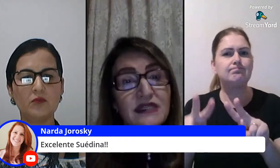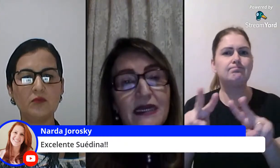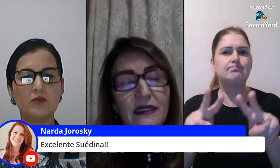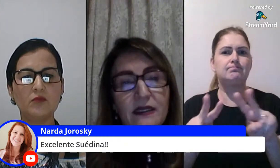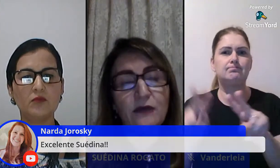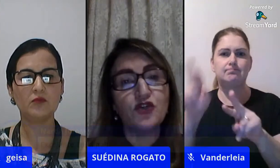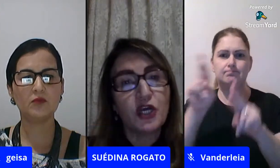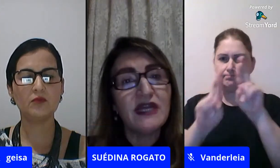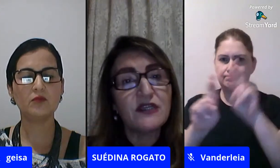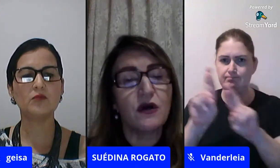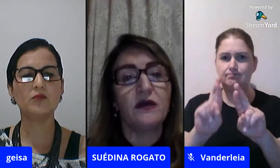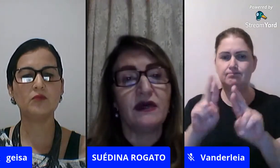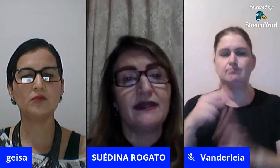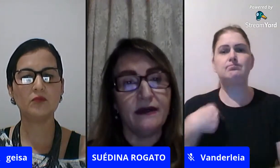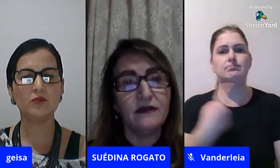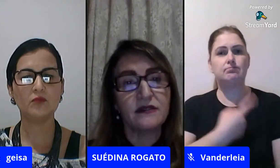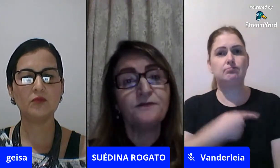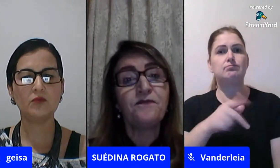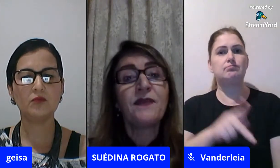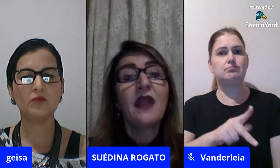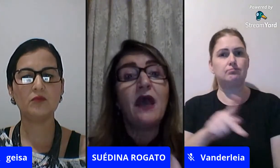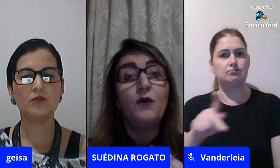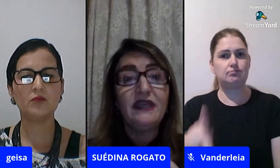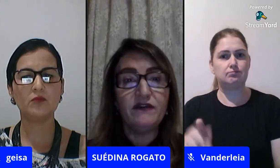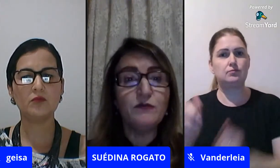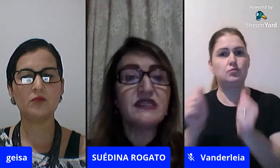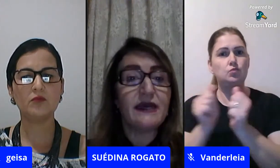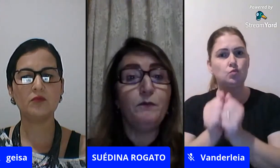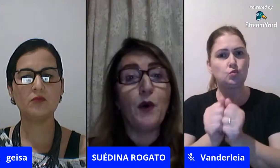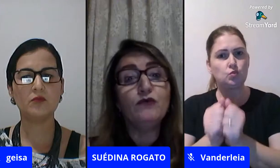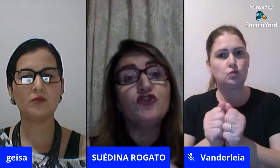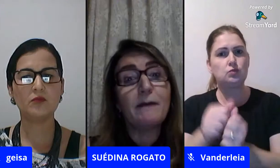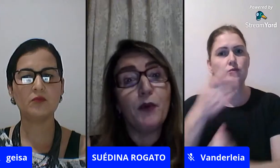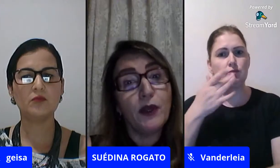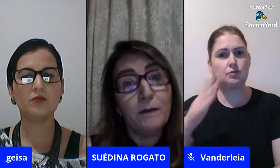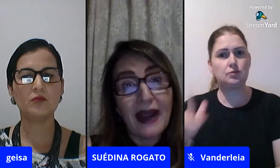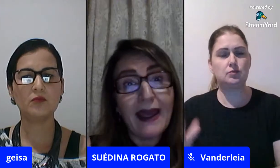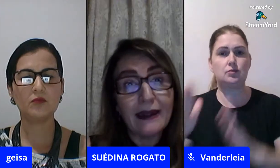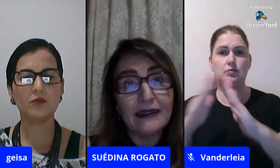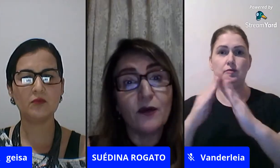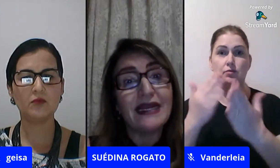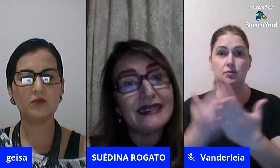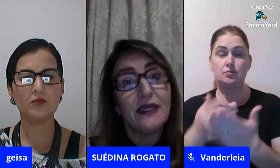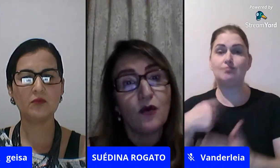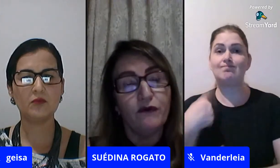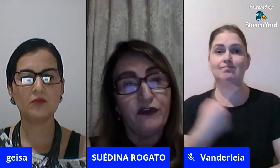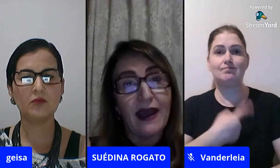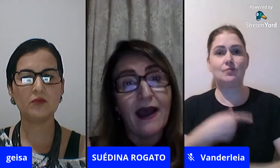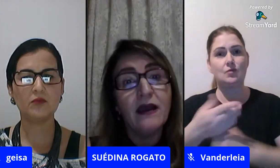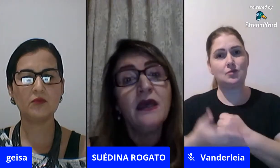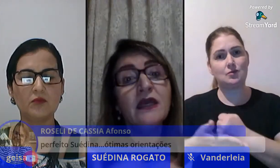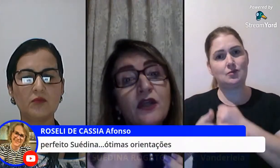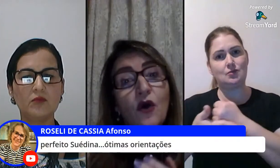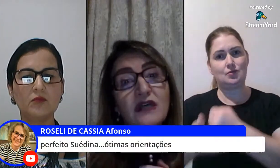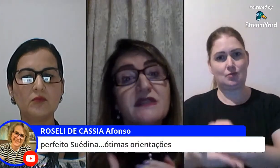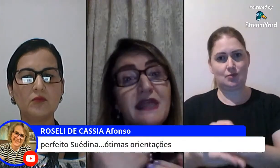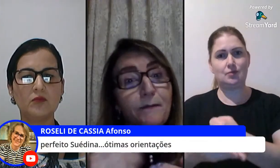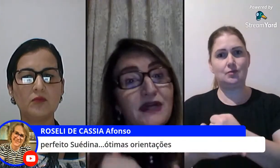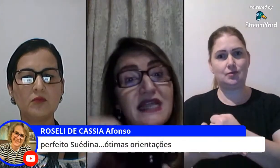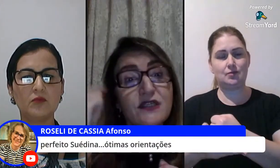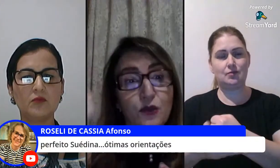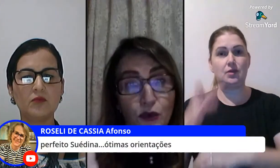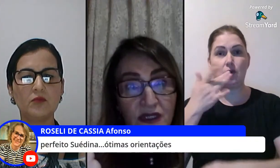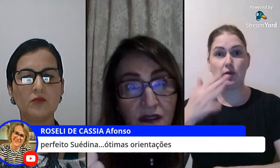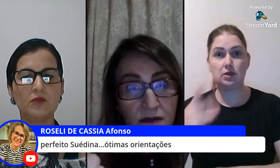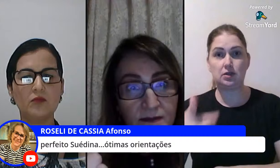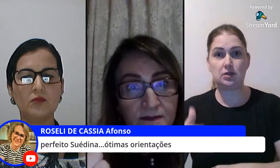que estamos ali no chão da escola com a criança é o que vamos ser o ponto de apoio para ela então ela tem que confiar que nós